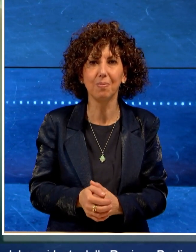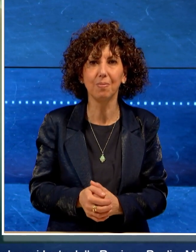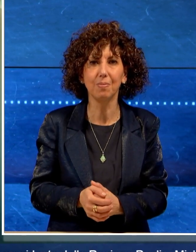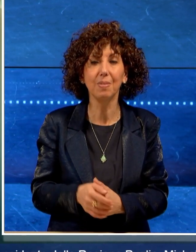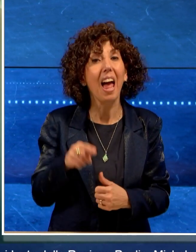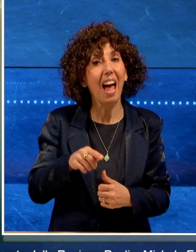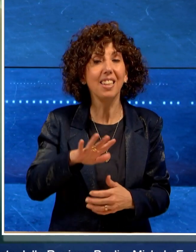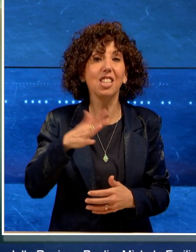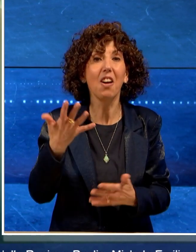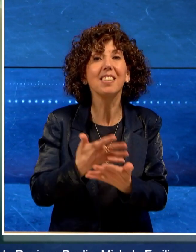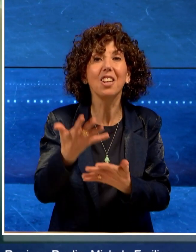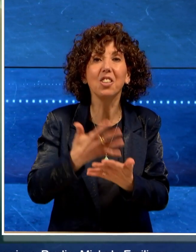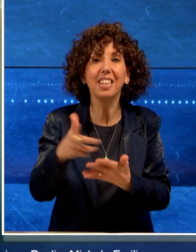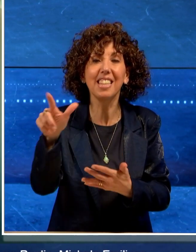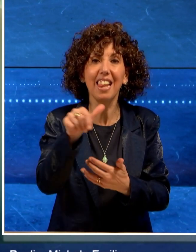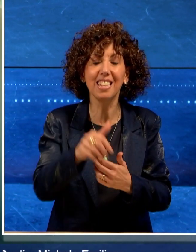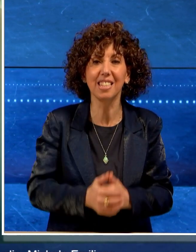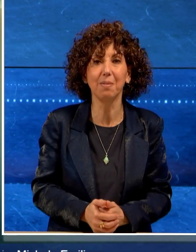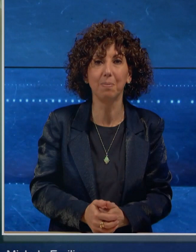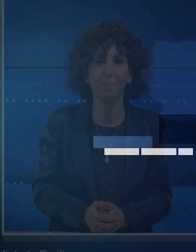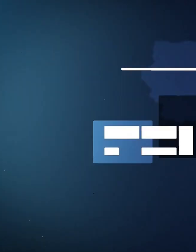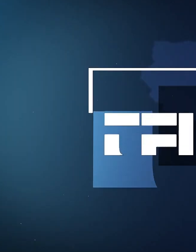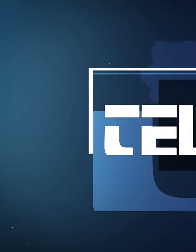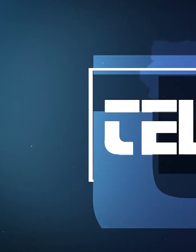E adesso le altre notizie del TgLis.